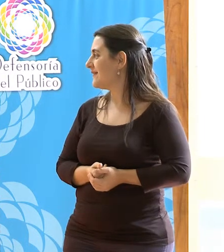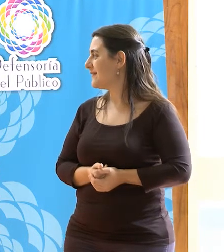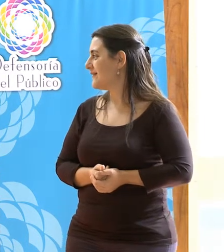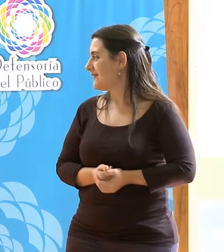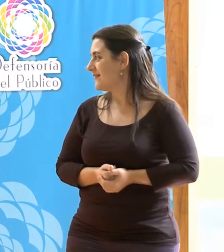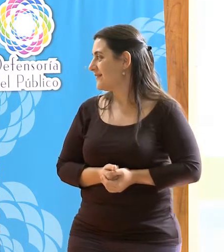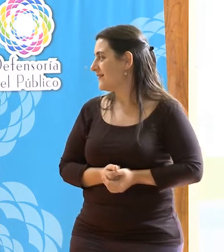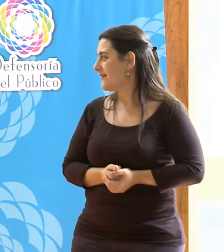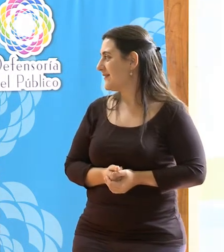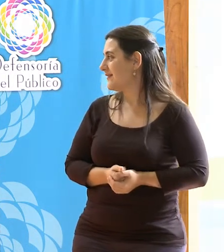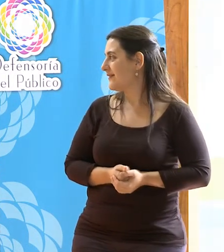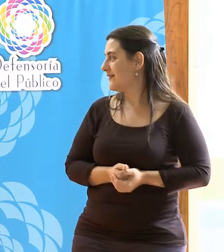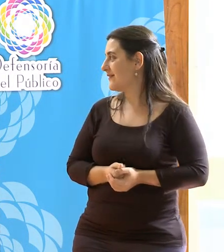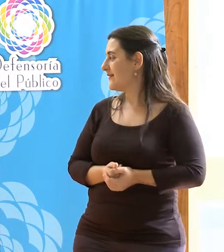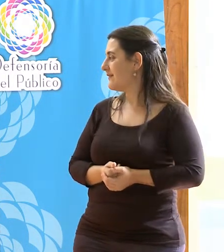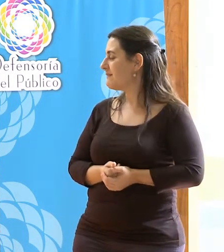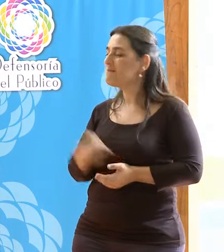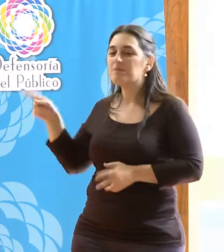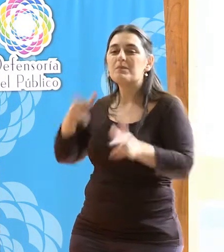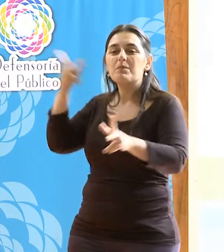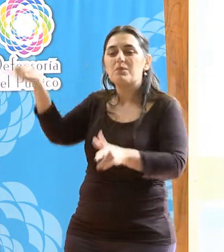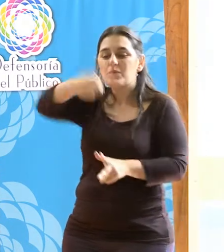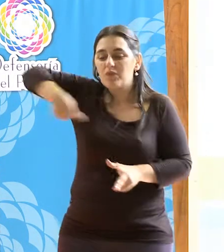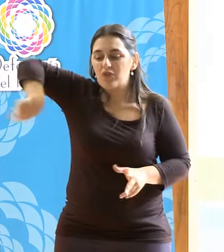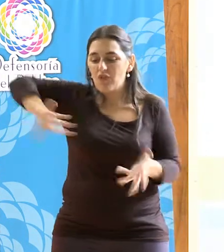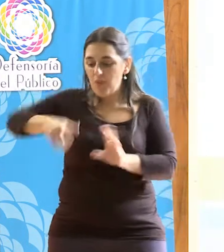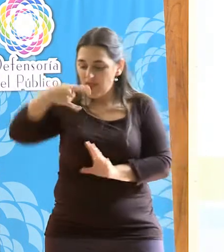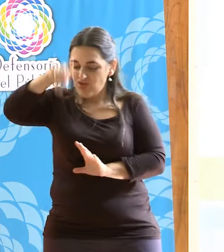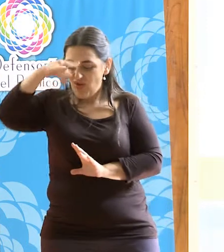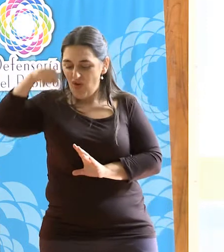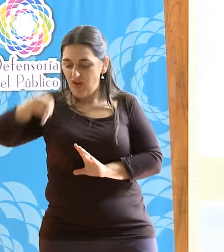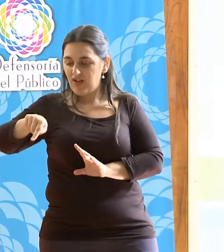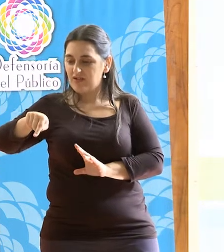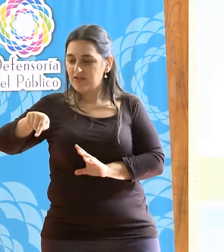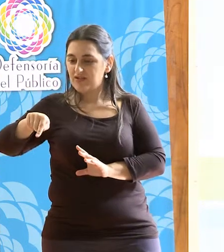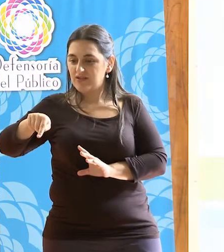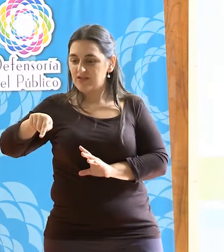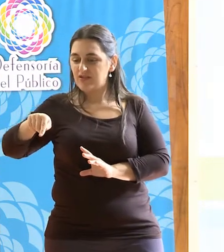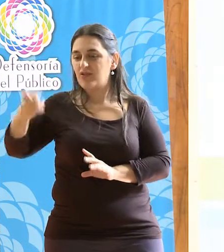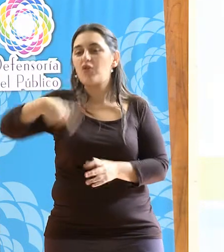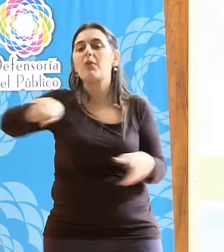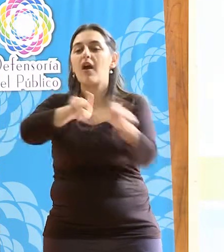Somos toditos hermanos, por los derechos